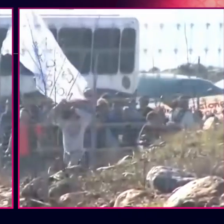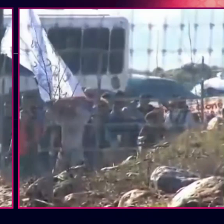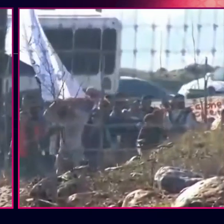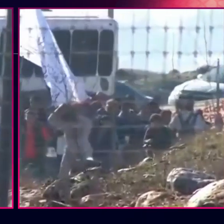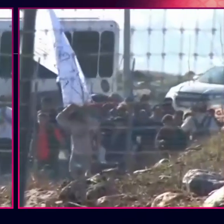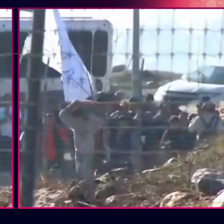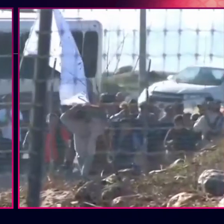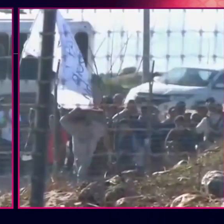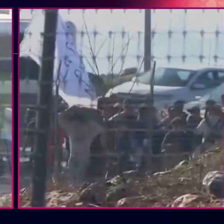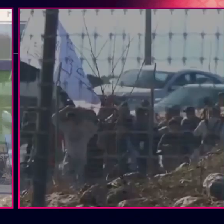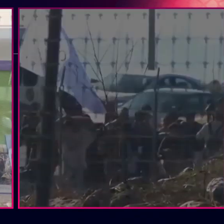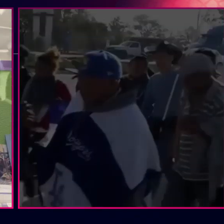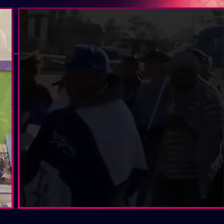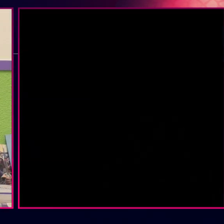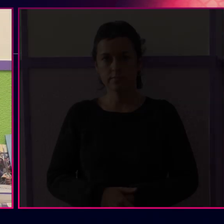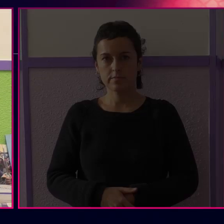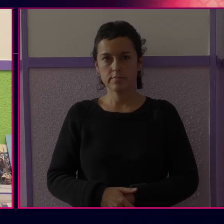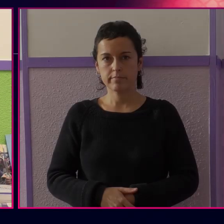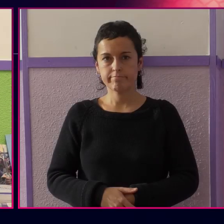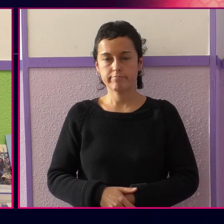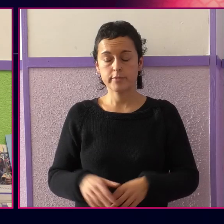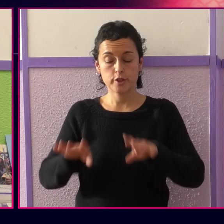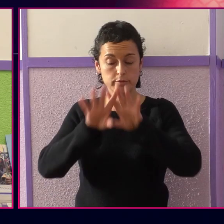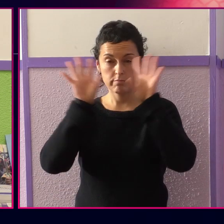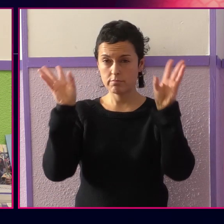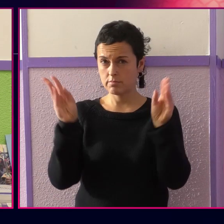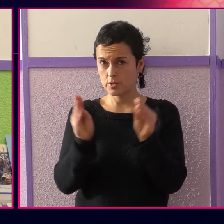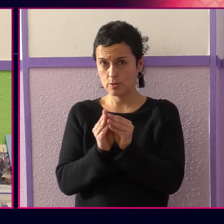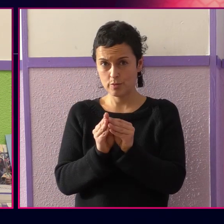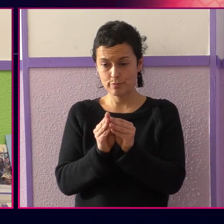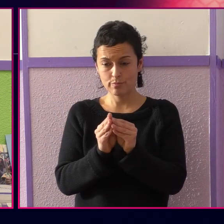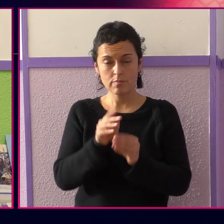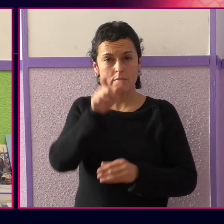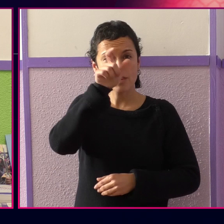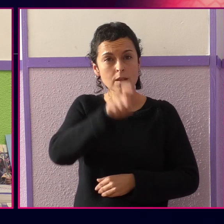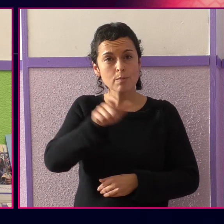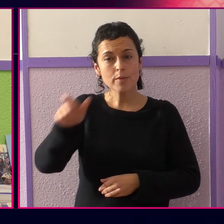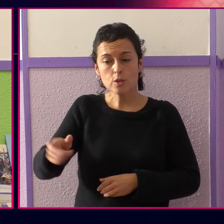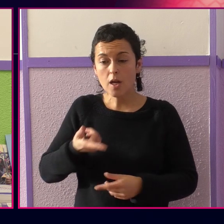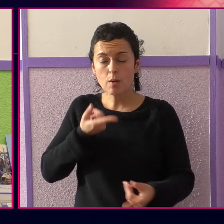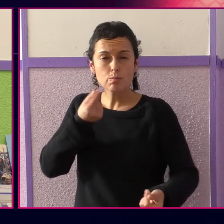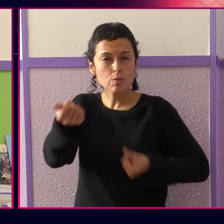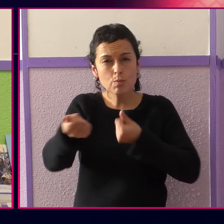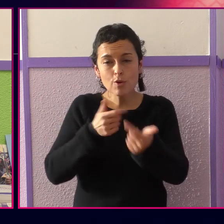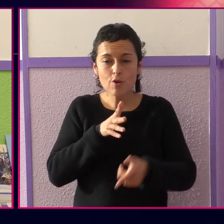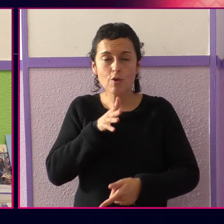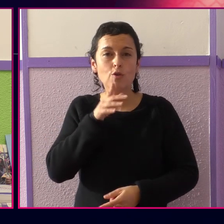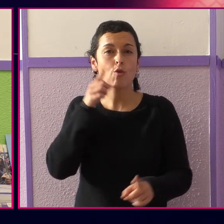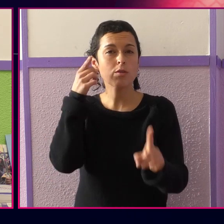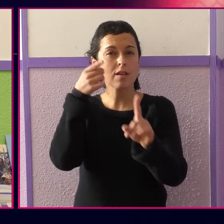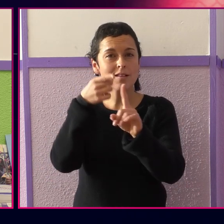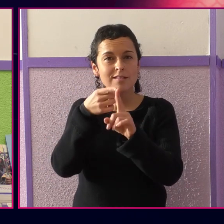garrantzitsua da ulertzea pertsona guen asmoa ez dela ametsa amerikarra bilatzea.